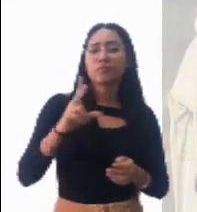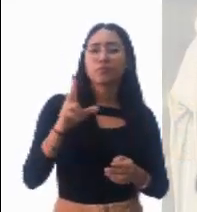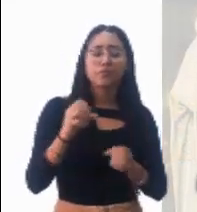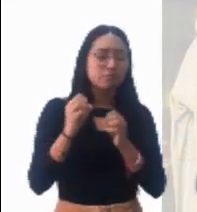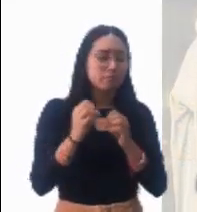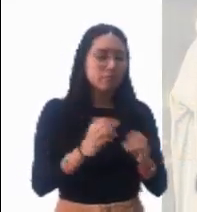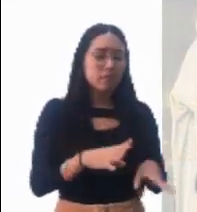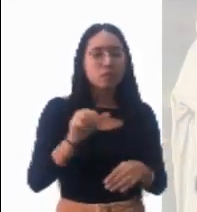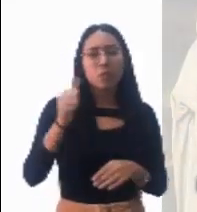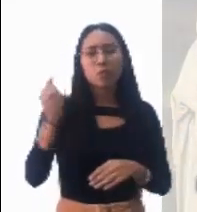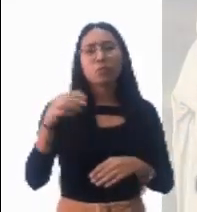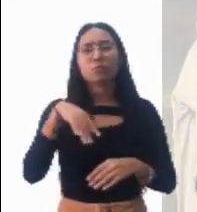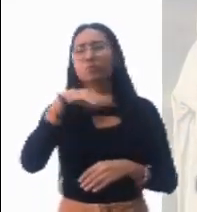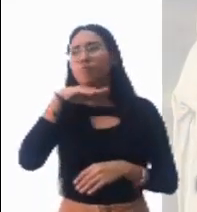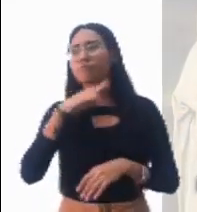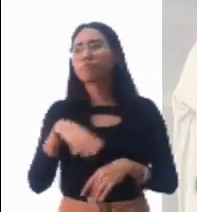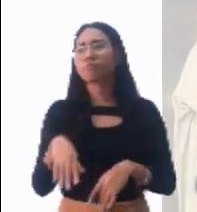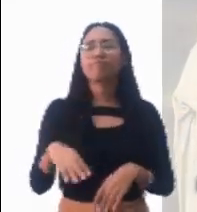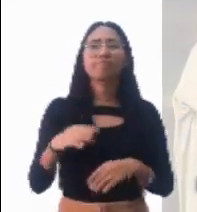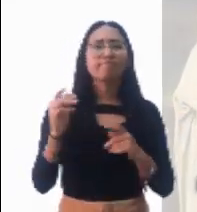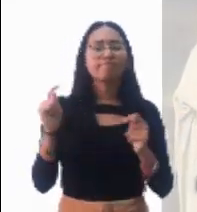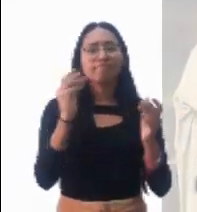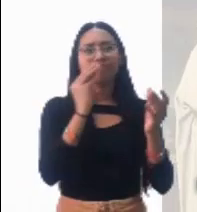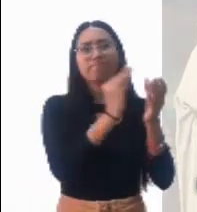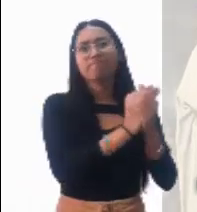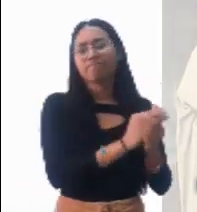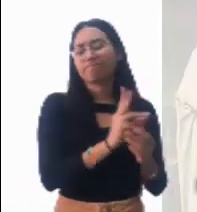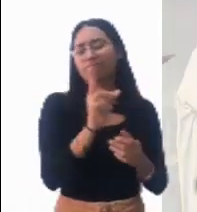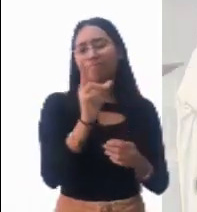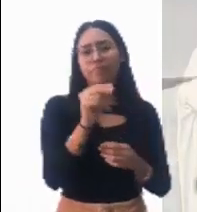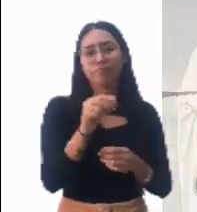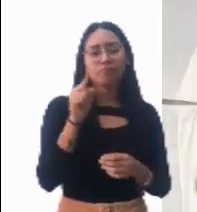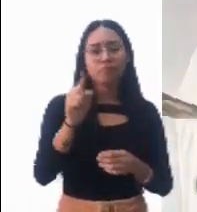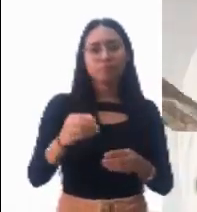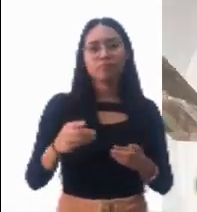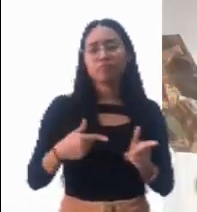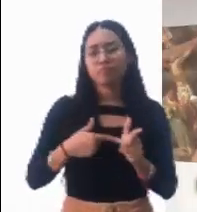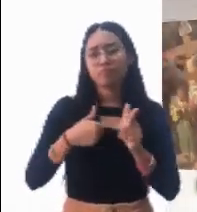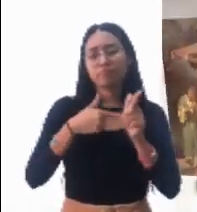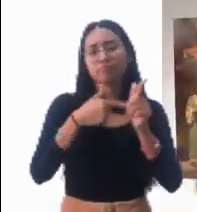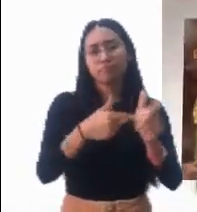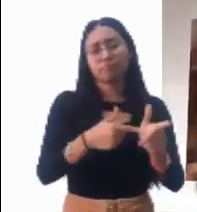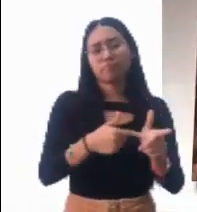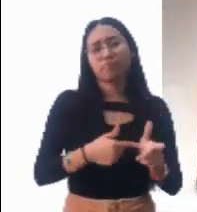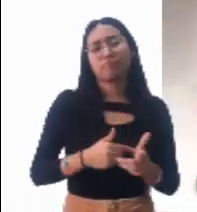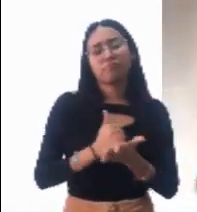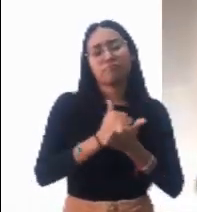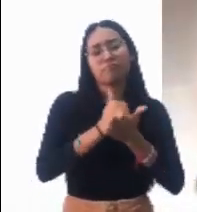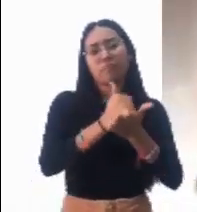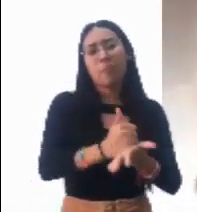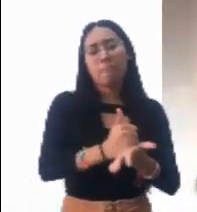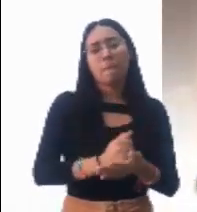vigor a quienes desfallecen en la senda de las incomprensiones y le han perdido el sentido a su existencia.